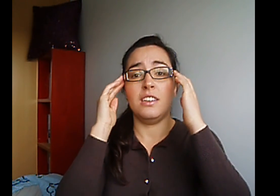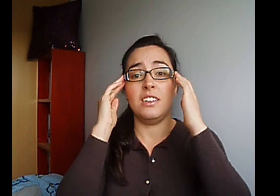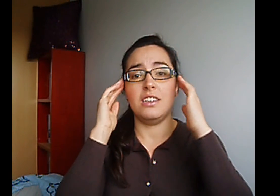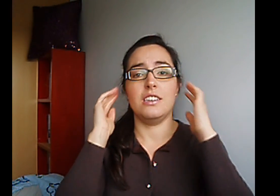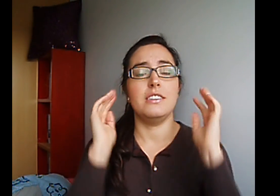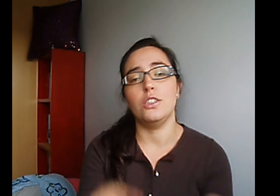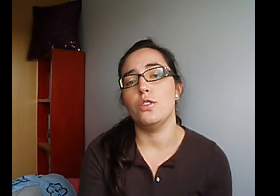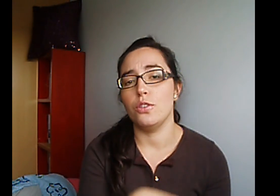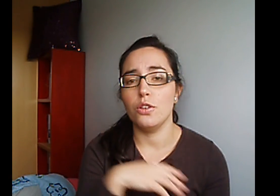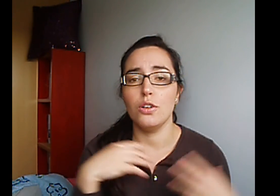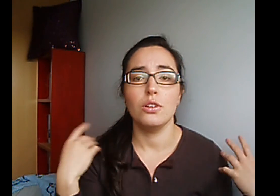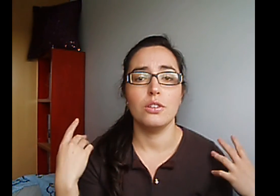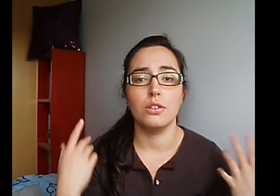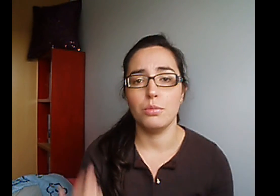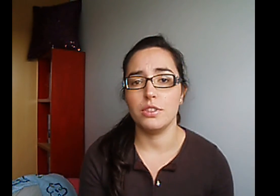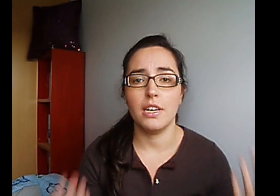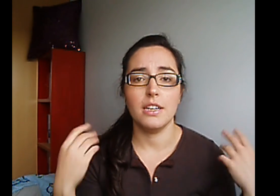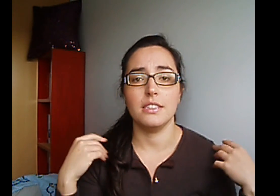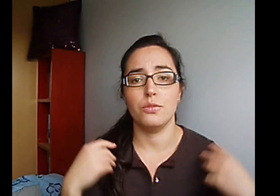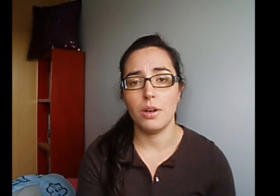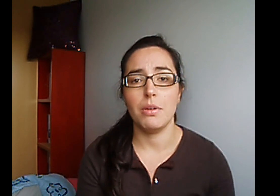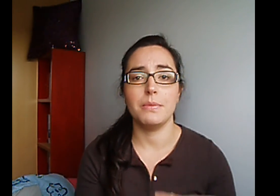De todo ¿No? Book tags Wrap ups